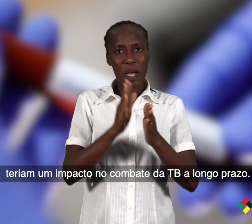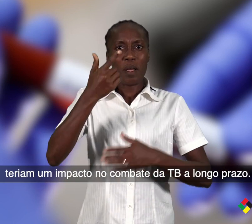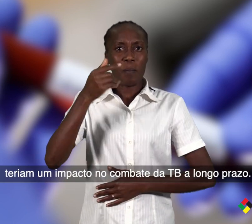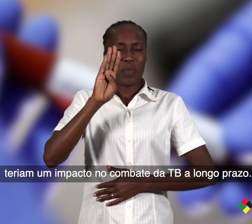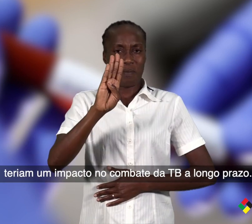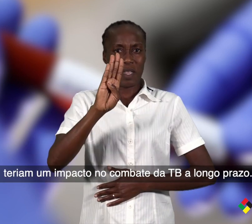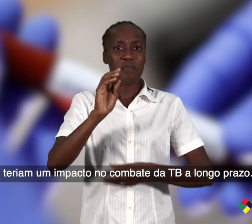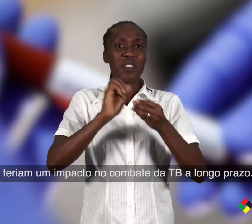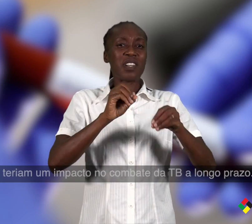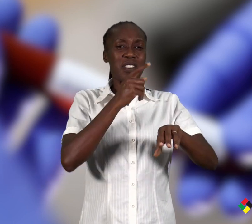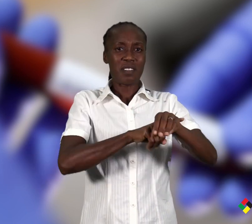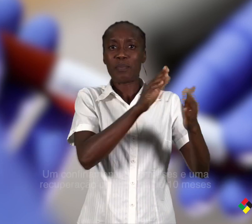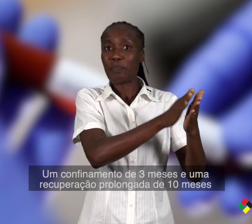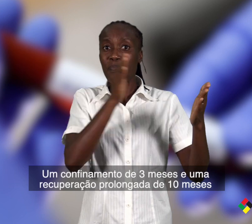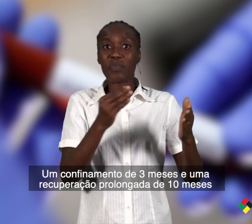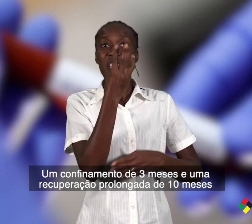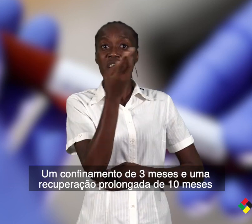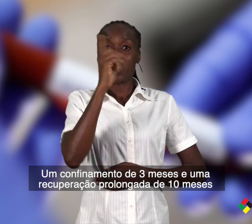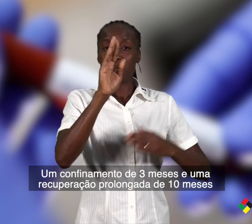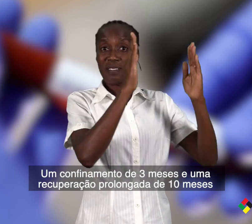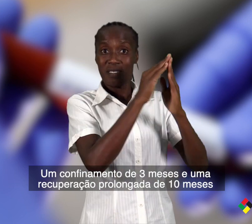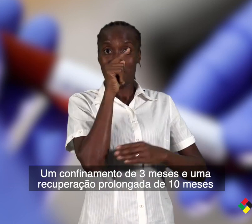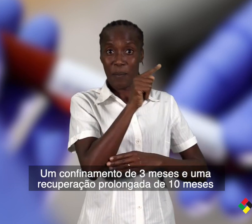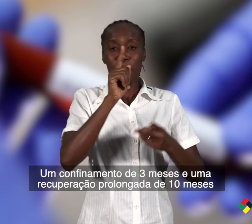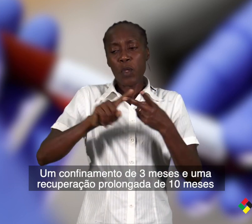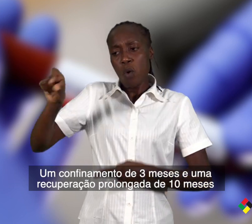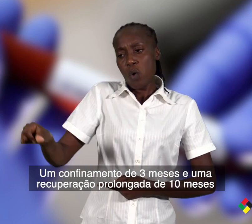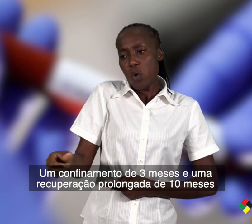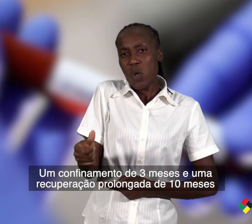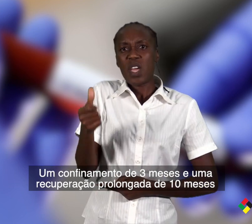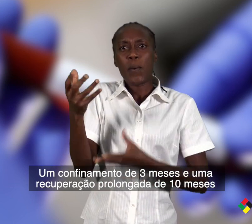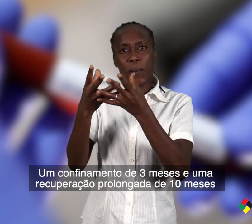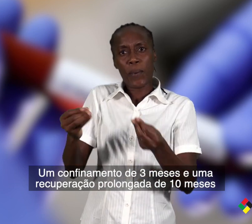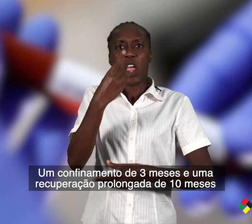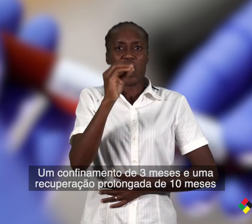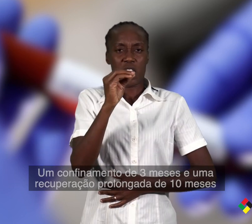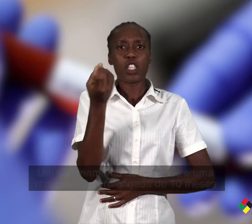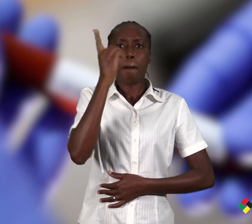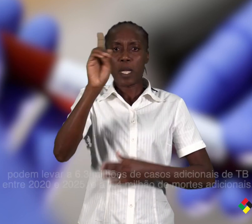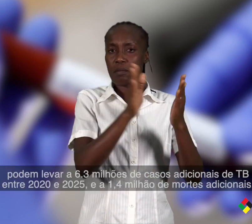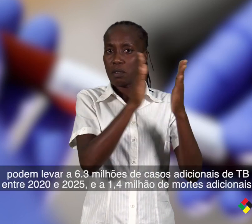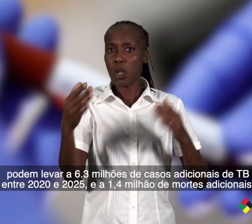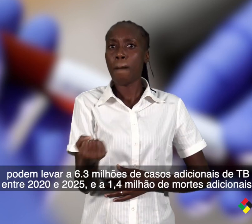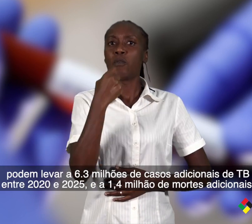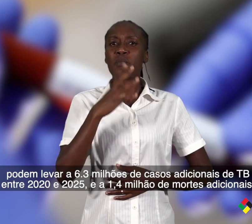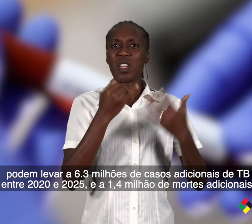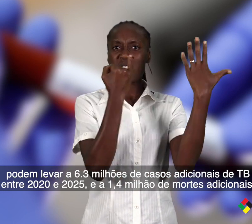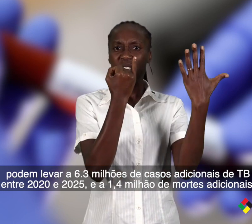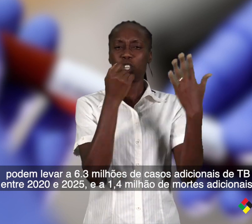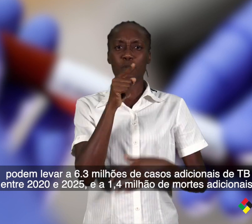da tuberculose a longo prazo. Um confinamento de três meses e uma recuperação prolongada de dez meses podem levar a 6,3